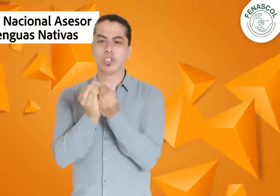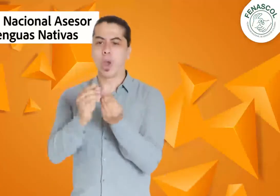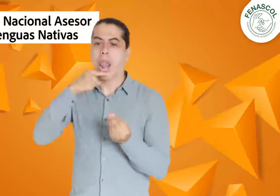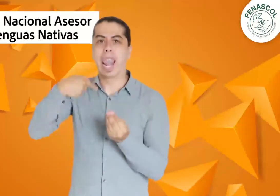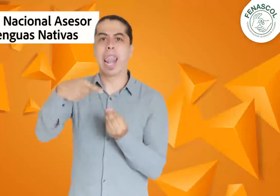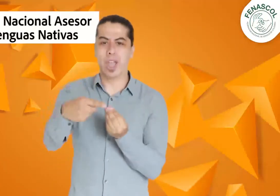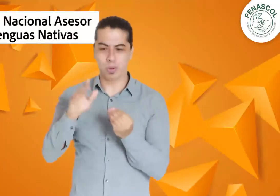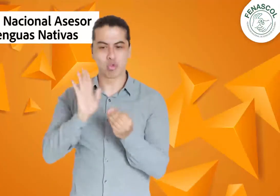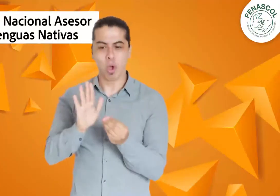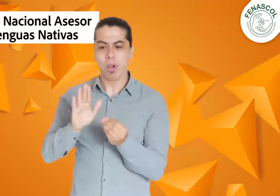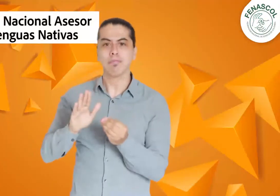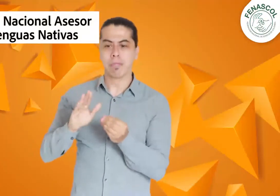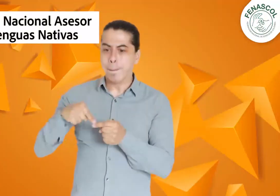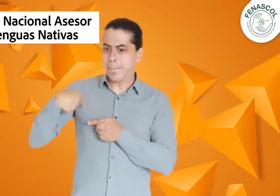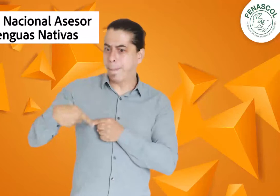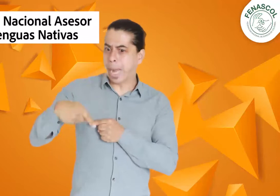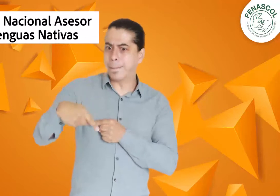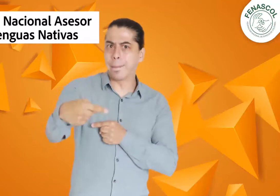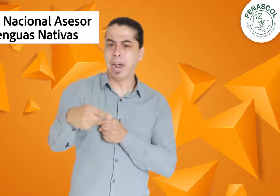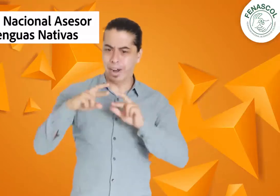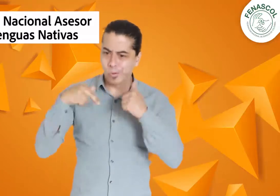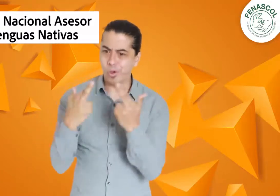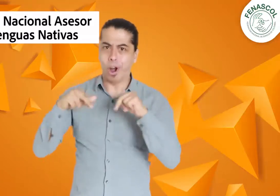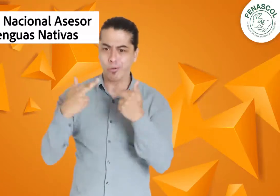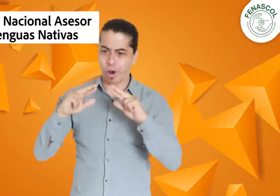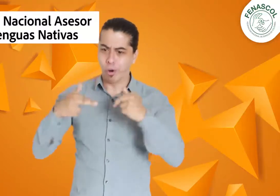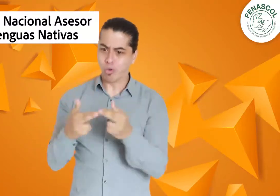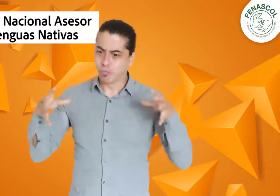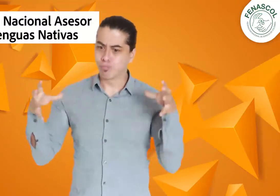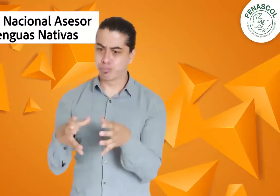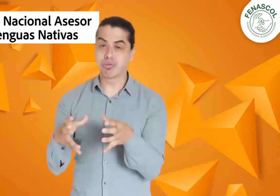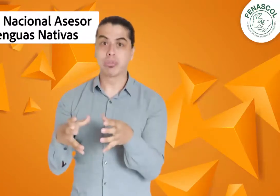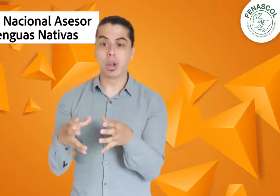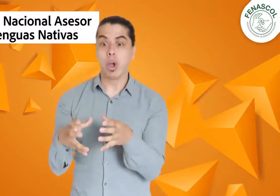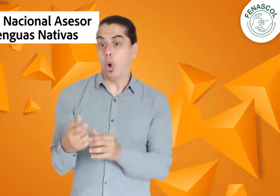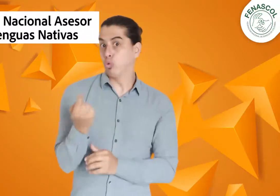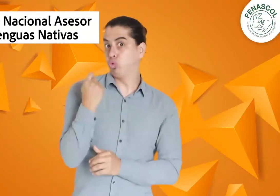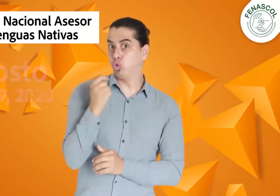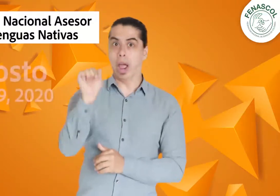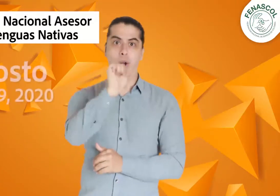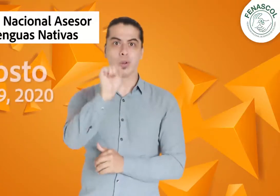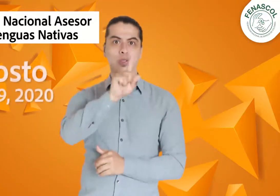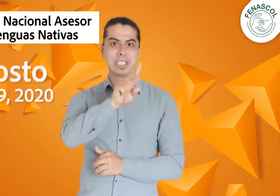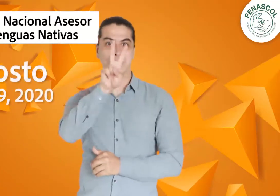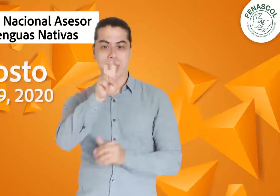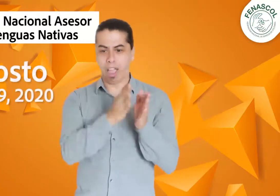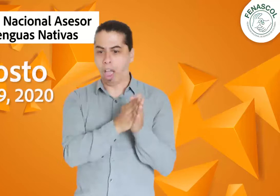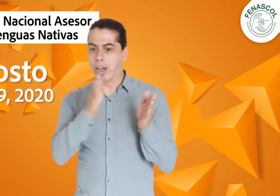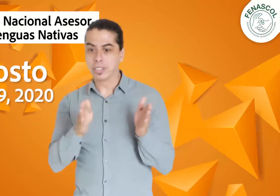el cual sesionará periódicamente, y el pasado 17 a 19 de agosto,